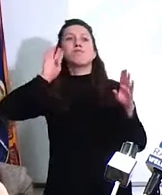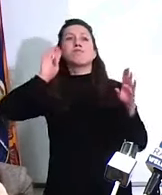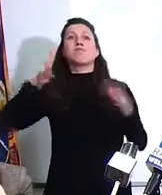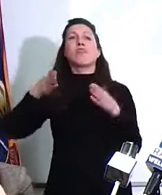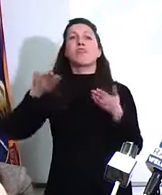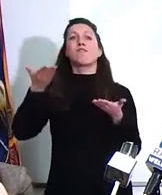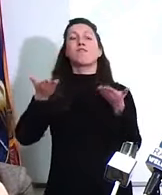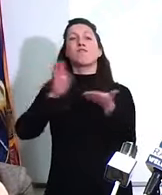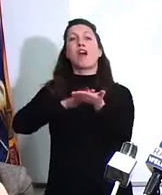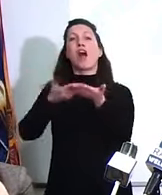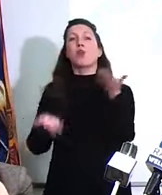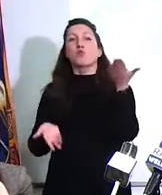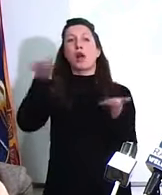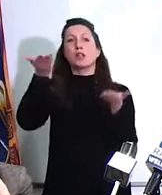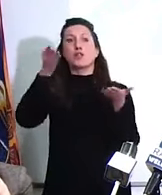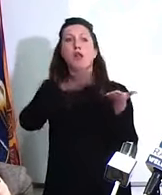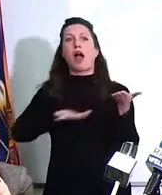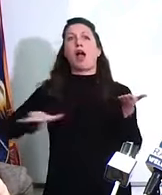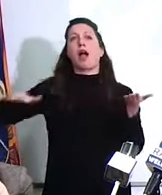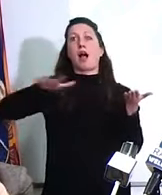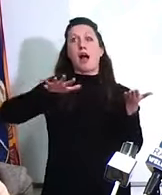è pur vero che abbiamo fatto tre settimane di arancione. Grazie. Grazie. Grazie.